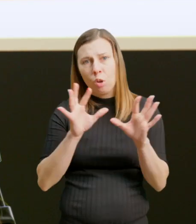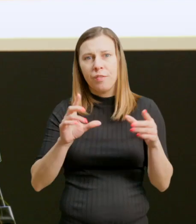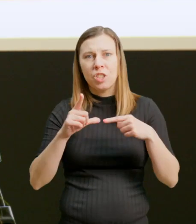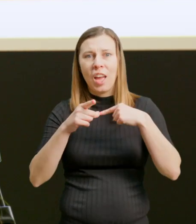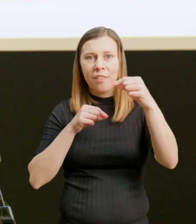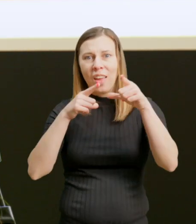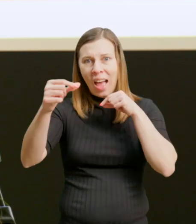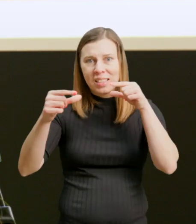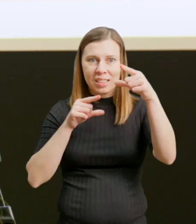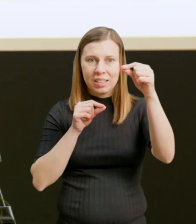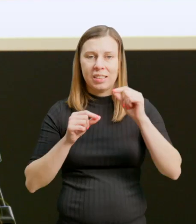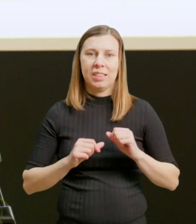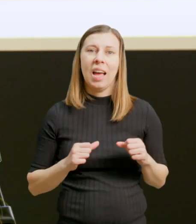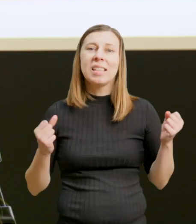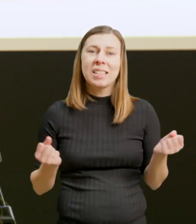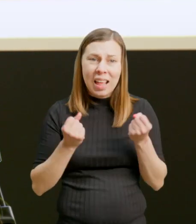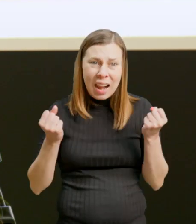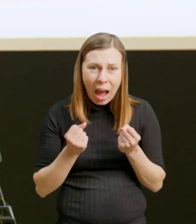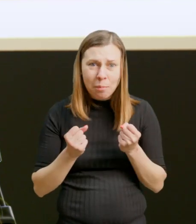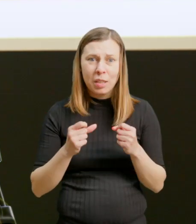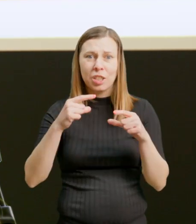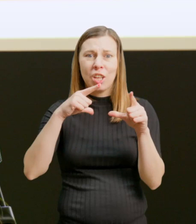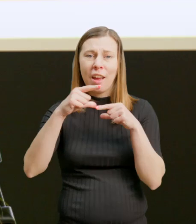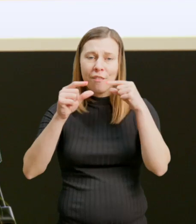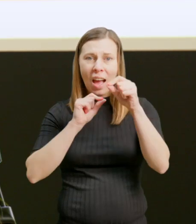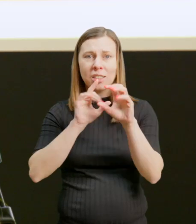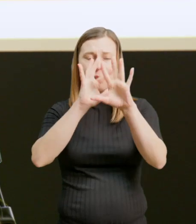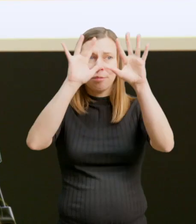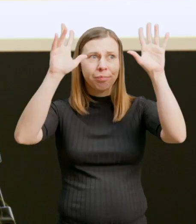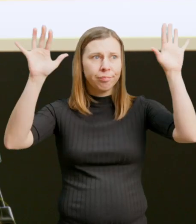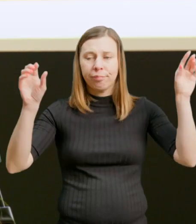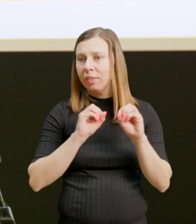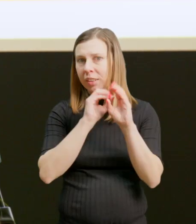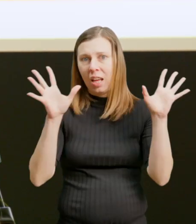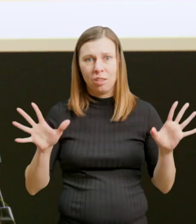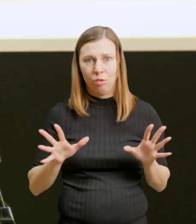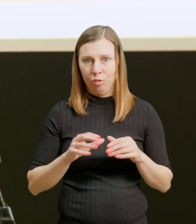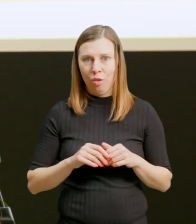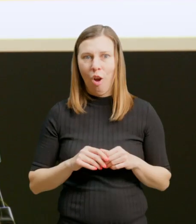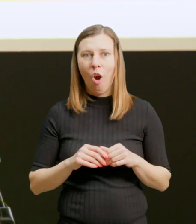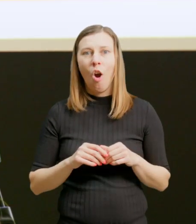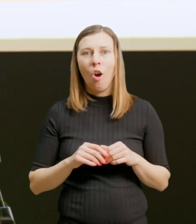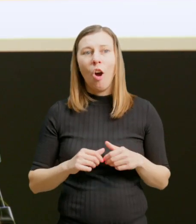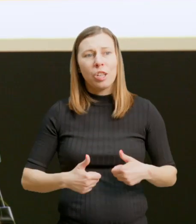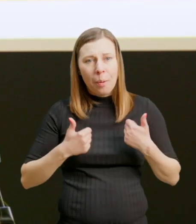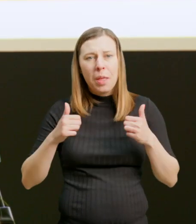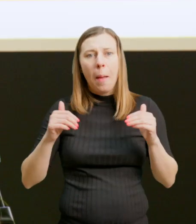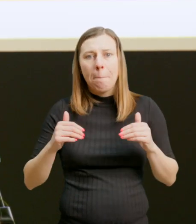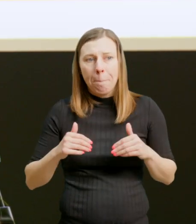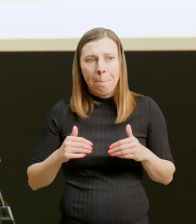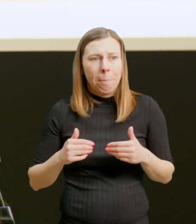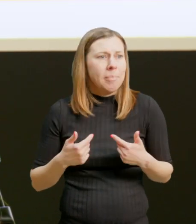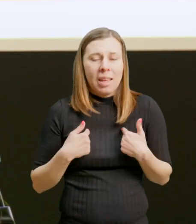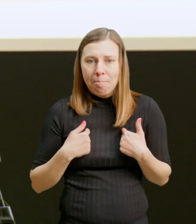świeciły jak najjaśniej, żebyśmy my, jako turyści, państwo, jako organizatorzy